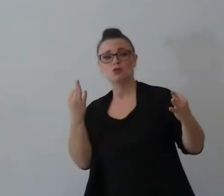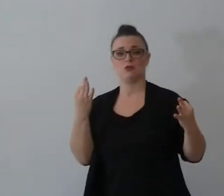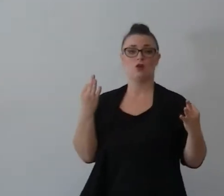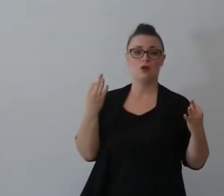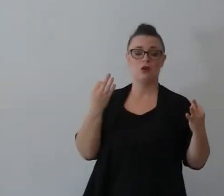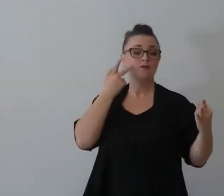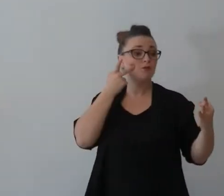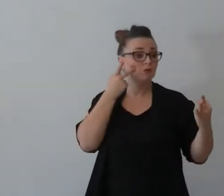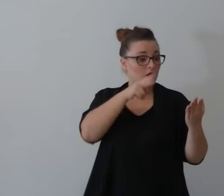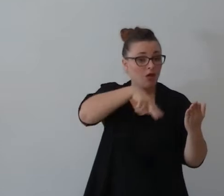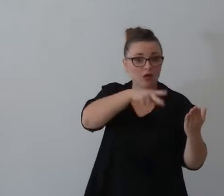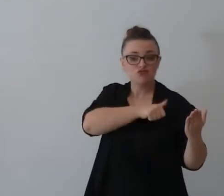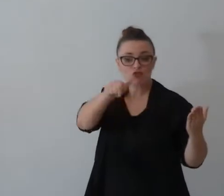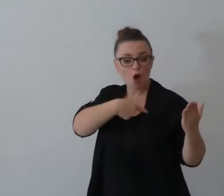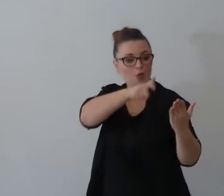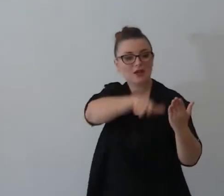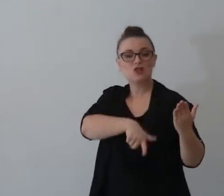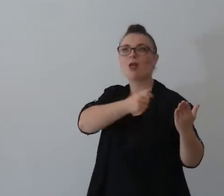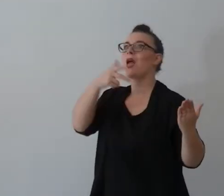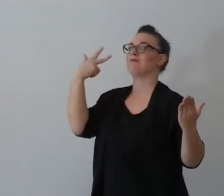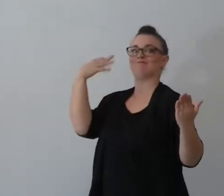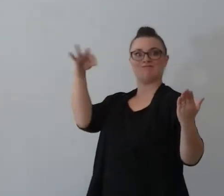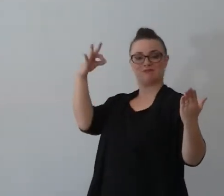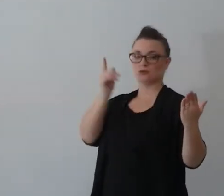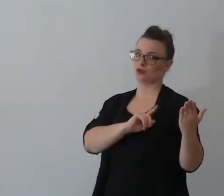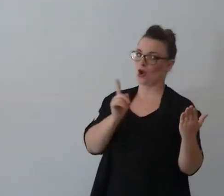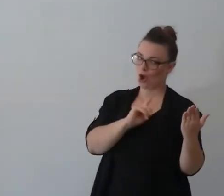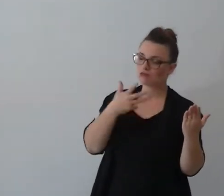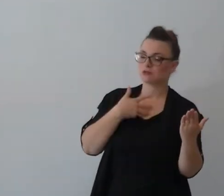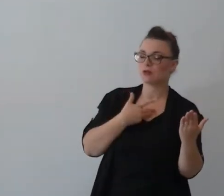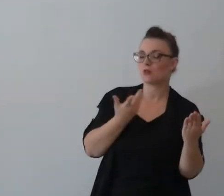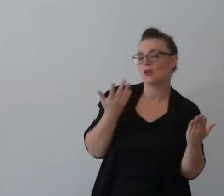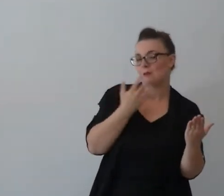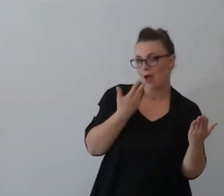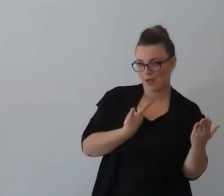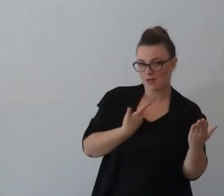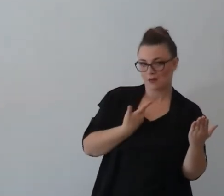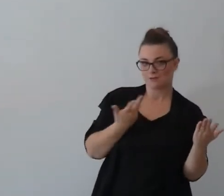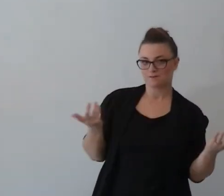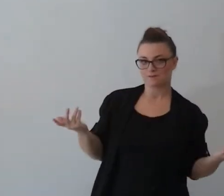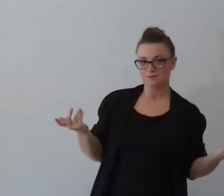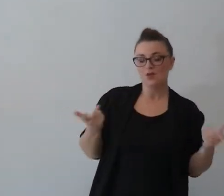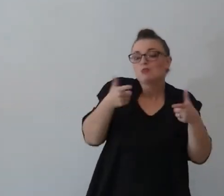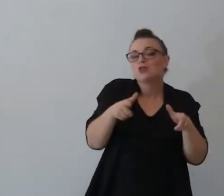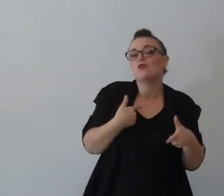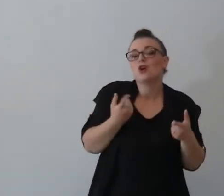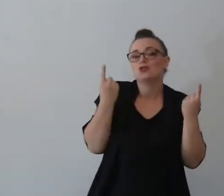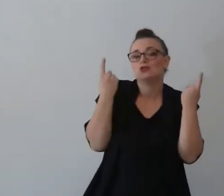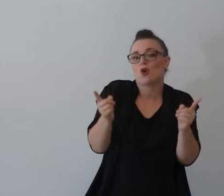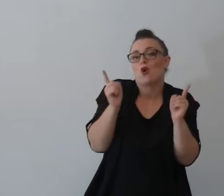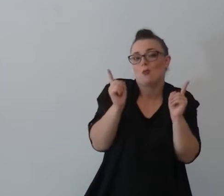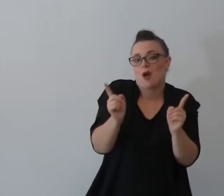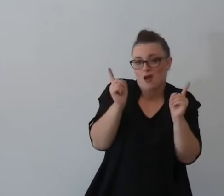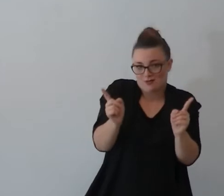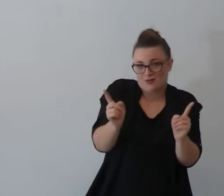buono delle persone ma ci fa vedere anche il brutto e il cattivo delle persone perché sono persone unami ho detto